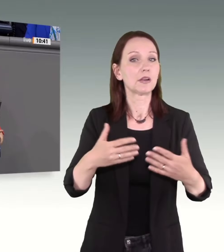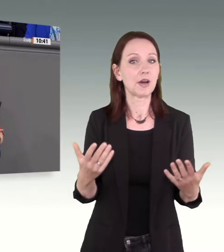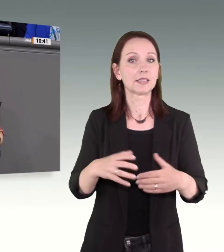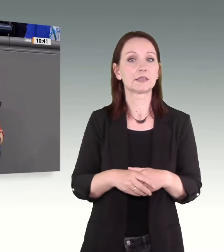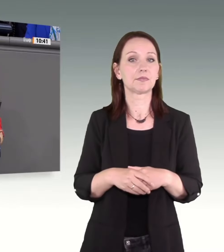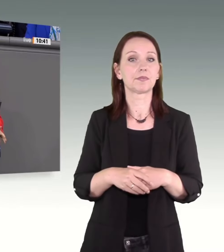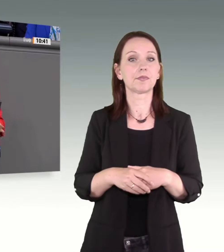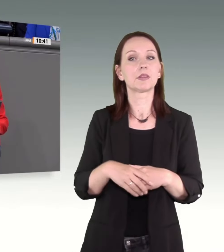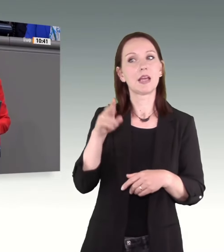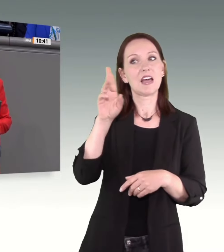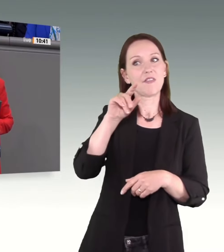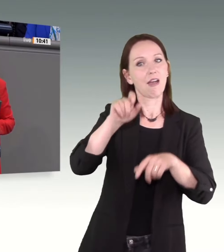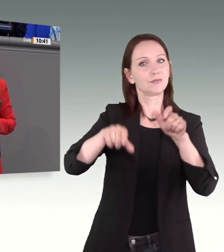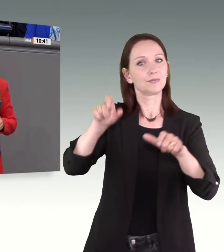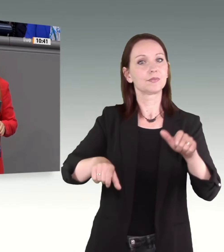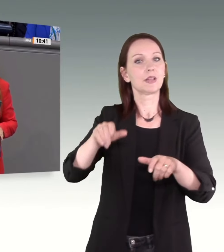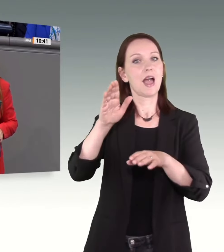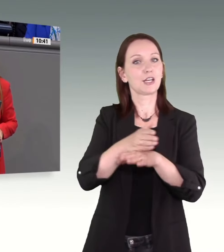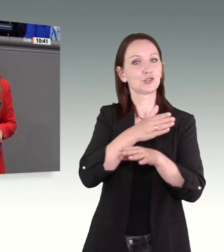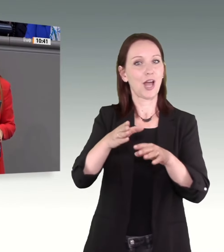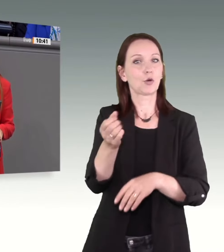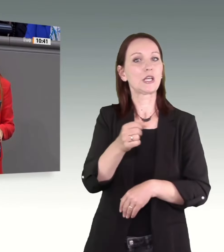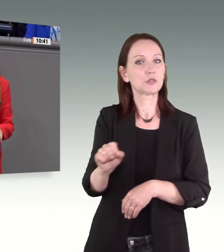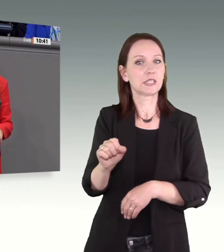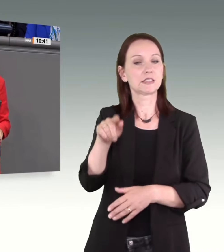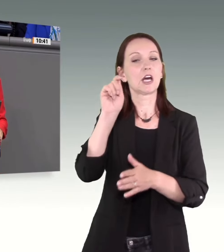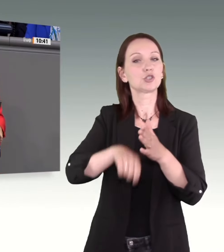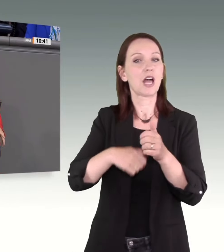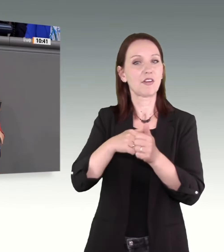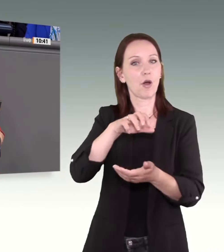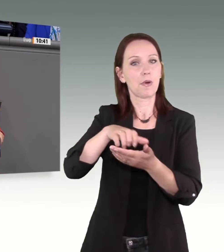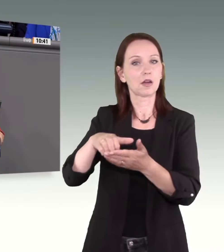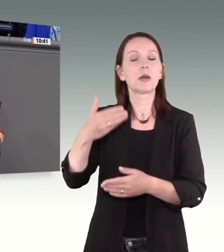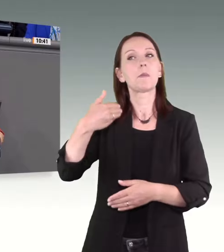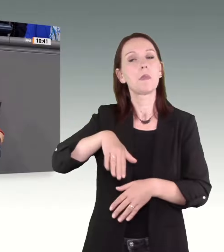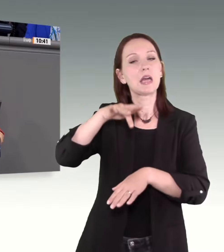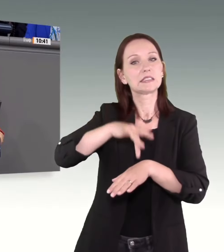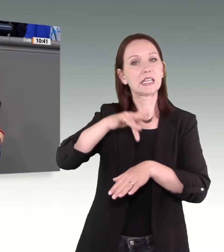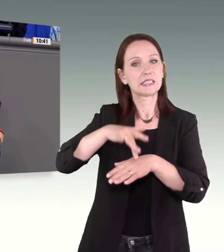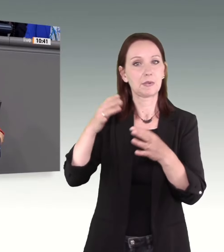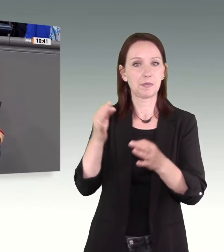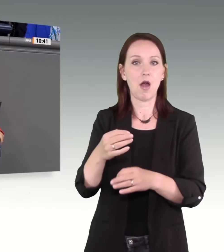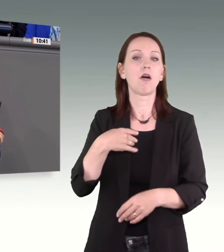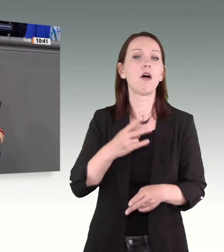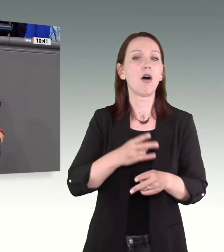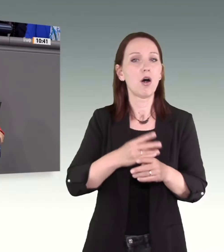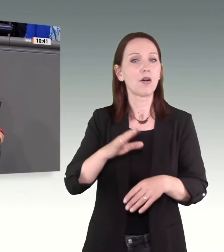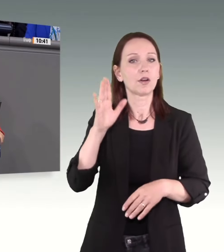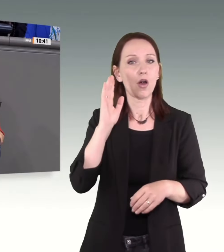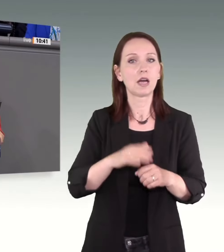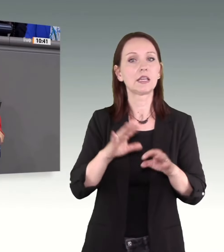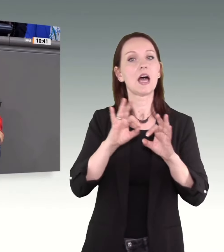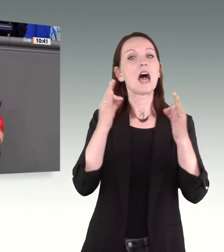Sensibilisierung von EntscheidungsträgerInnen in der Justiz und bei den Strafverfolgungsbehörden. Wie oft höre ich, dass FamilienrichterInnen die Istanbul